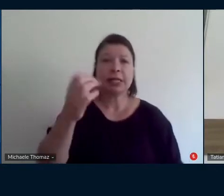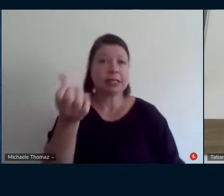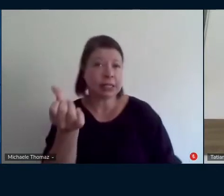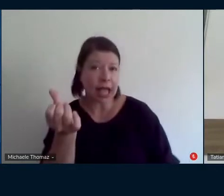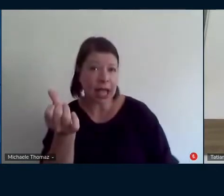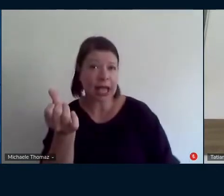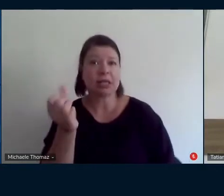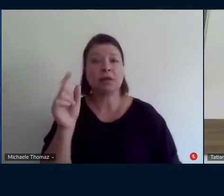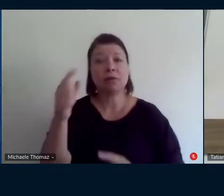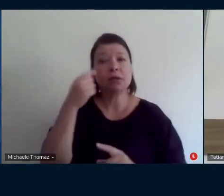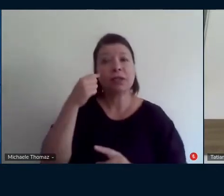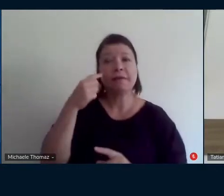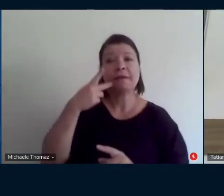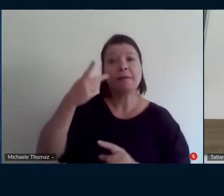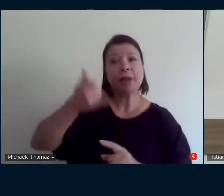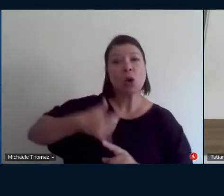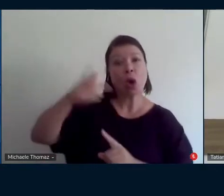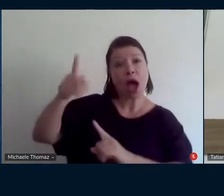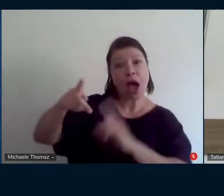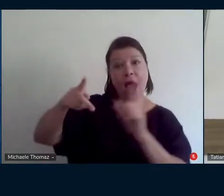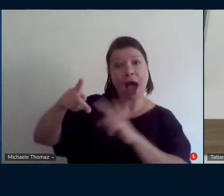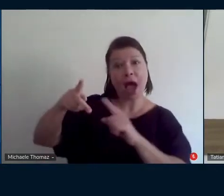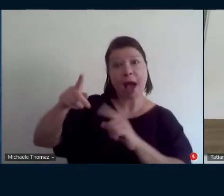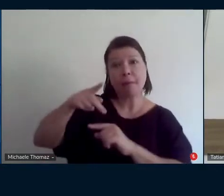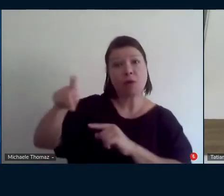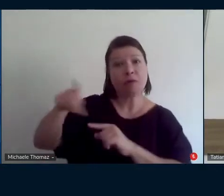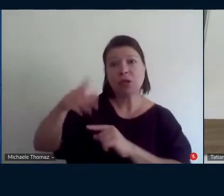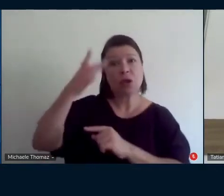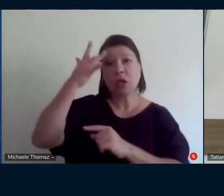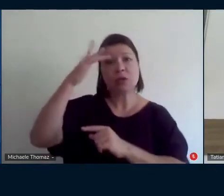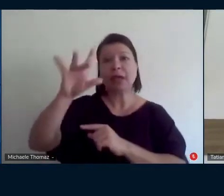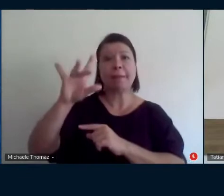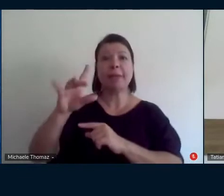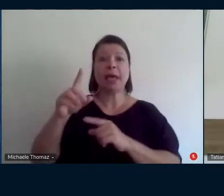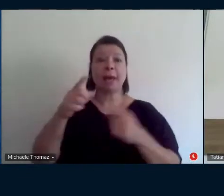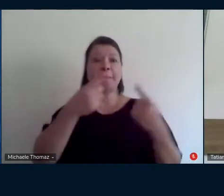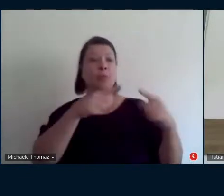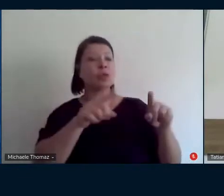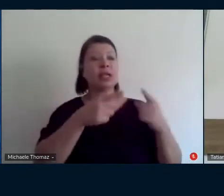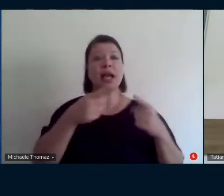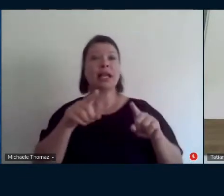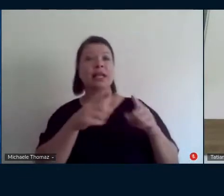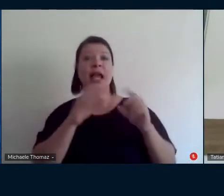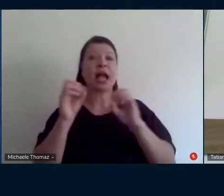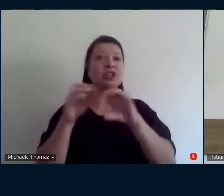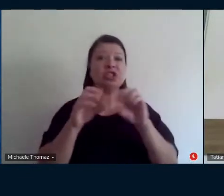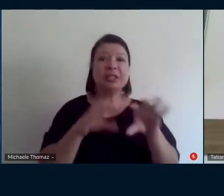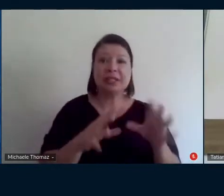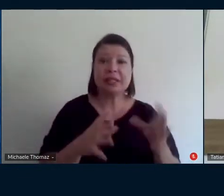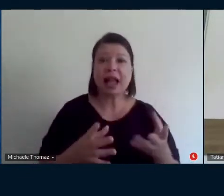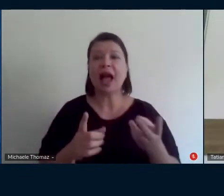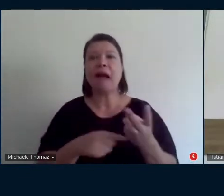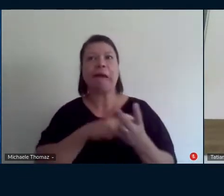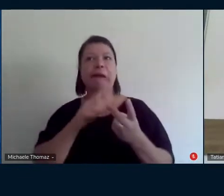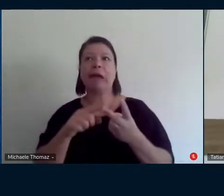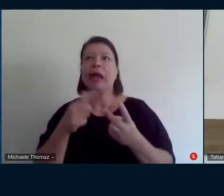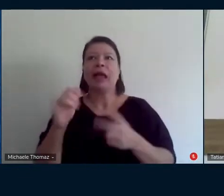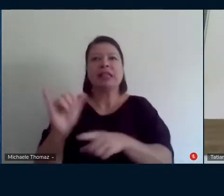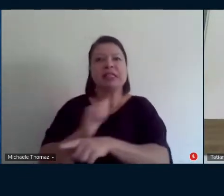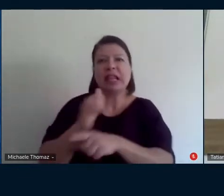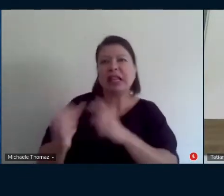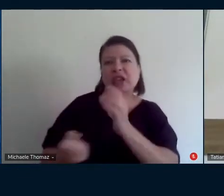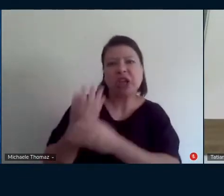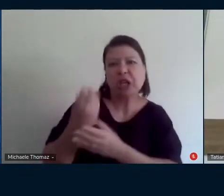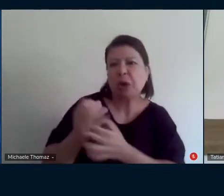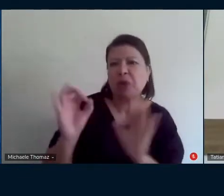professora que a professora não sabia como lidar com a musicalidade nenhuma professora propôs outros mecanismos nada